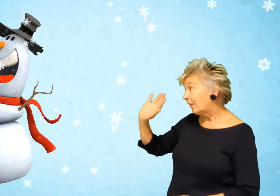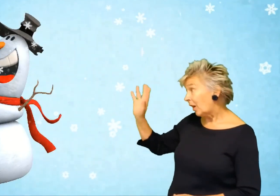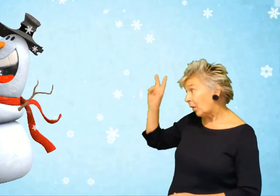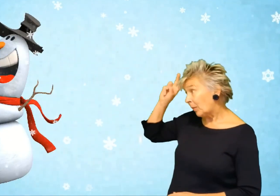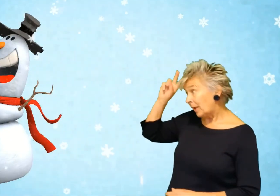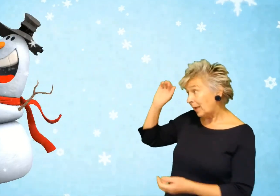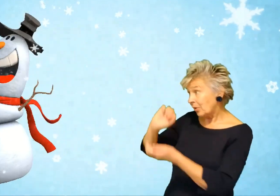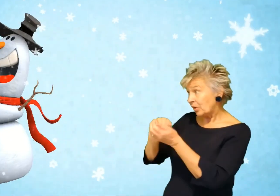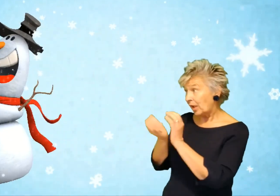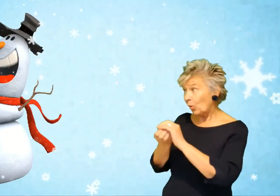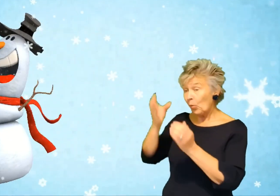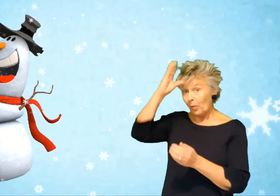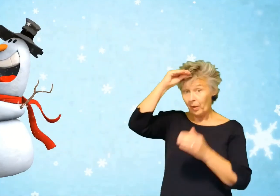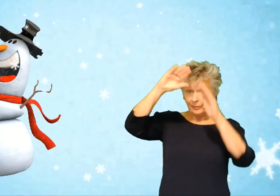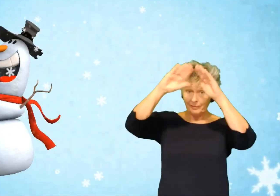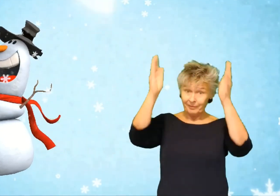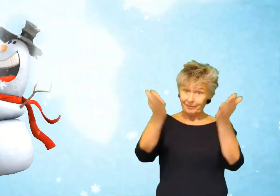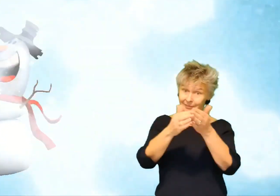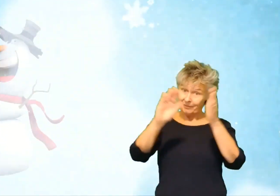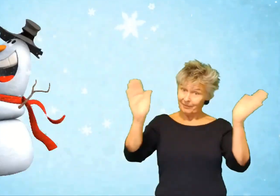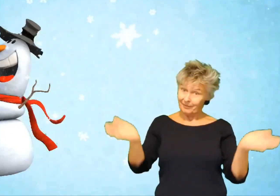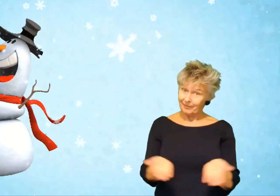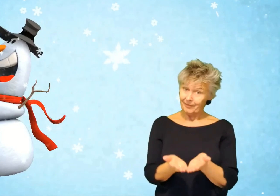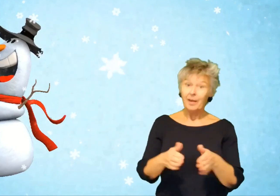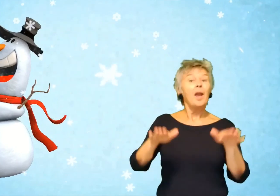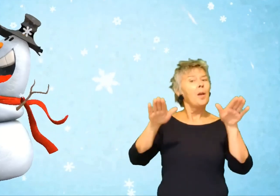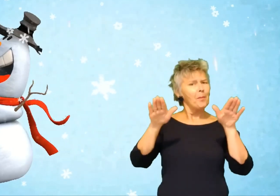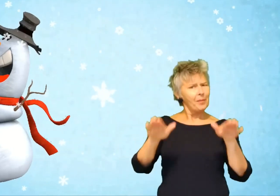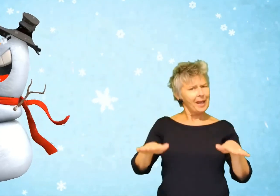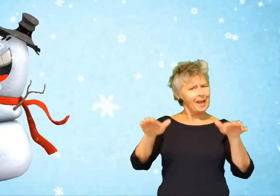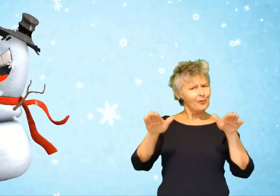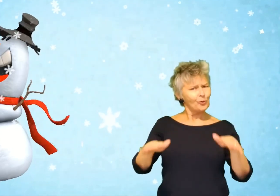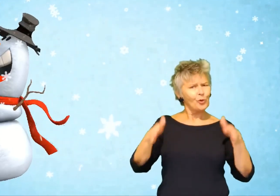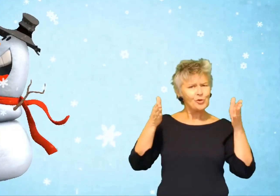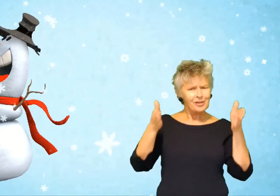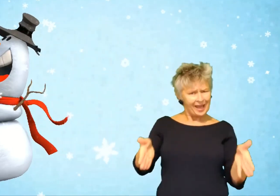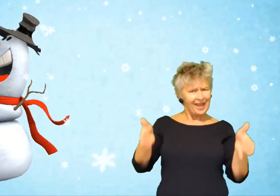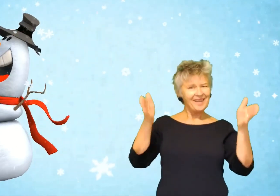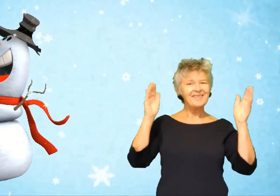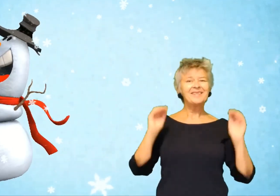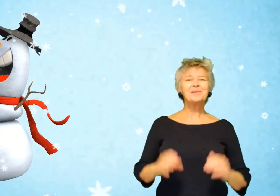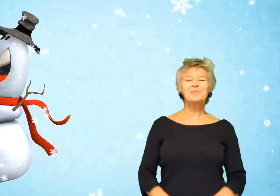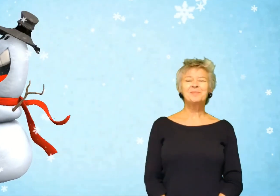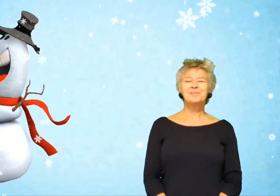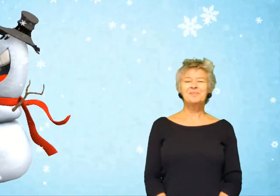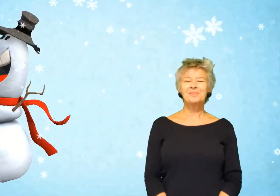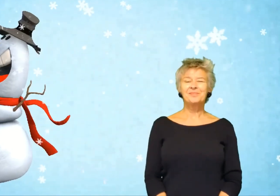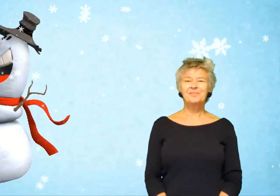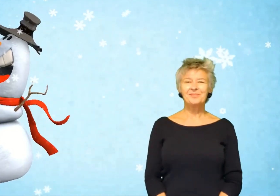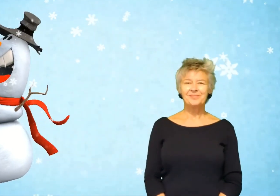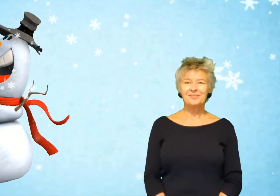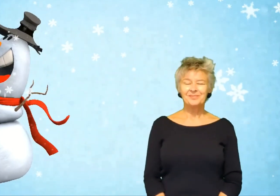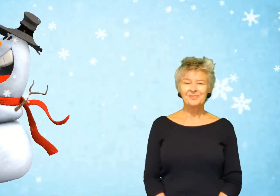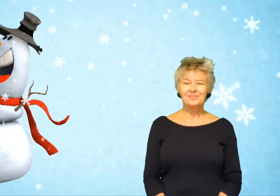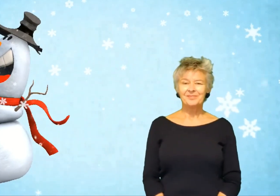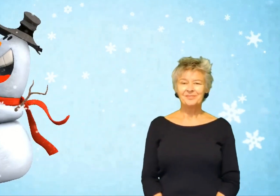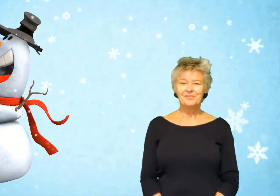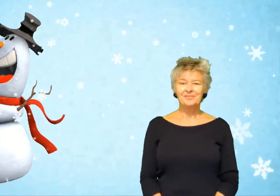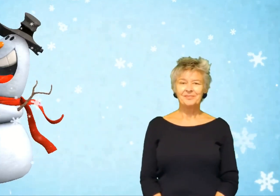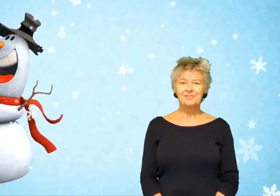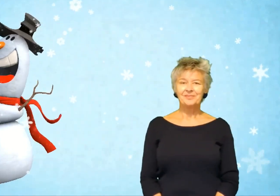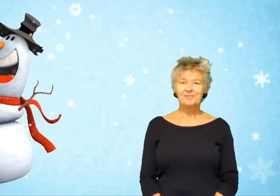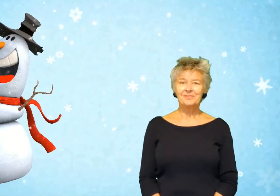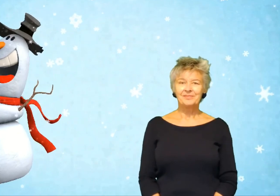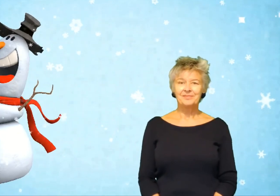Dag, meneer, de sneeuwman. Blijf toch staan. Dag. Dag. Dag.